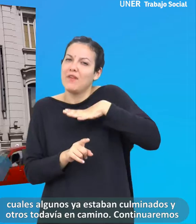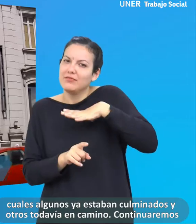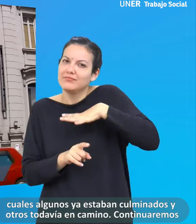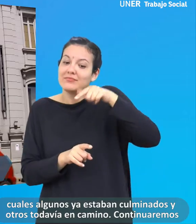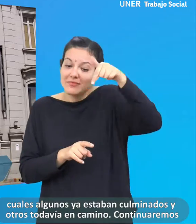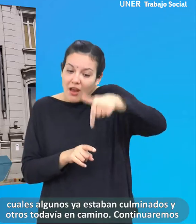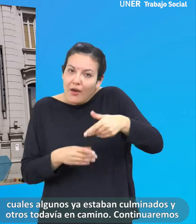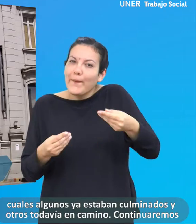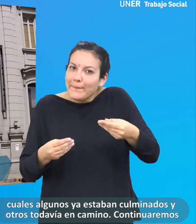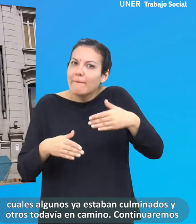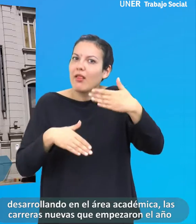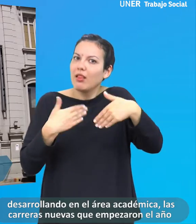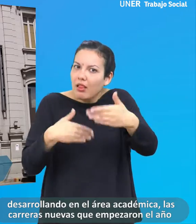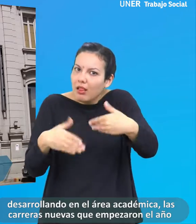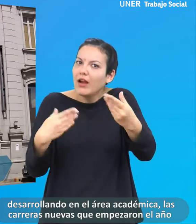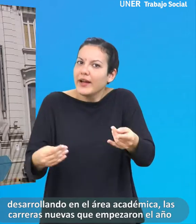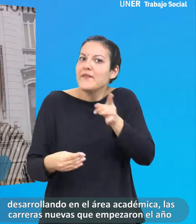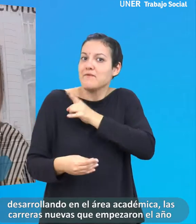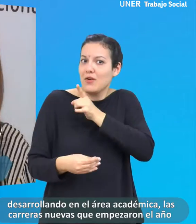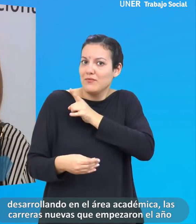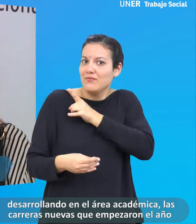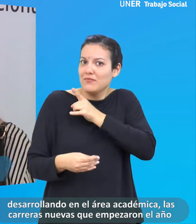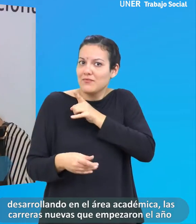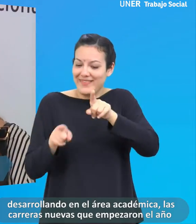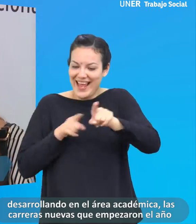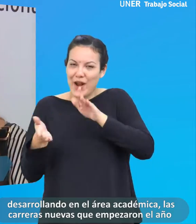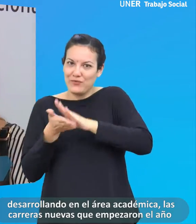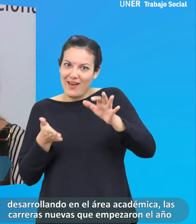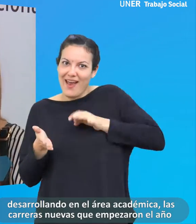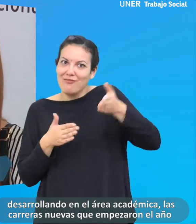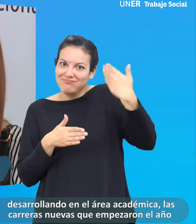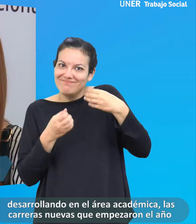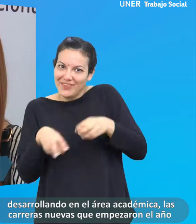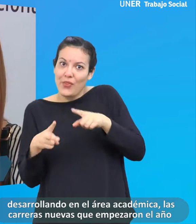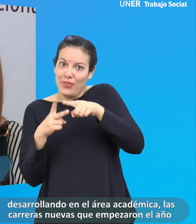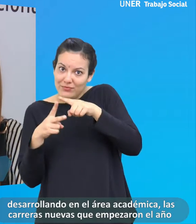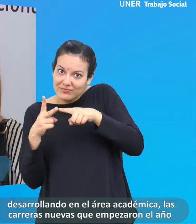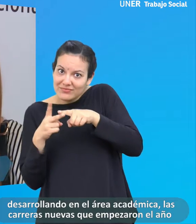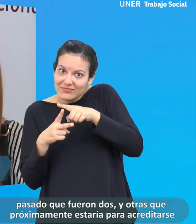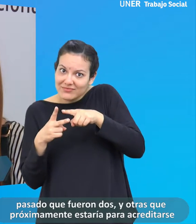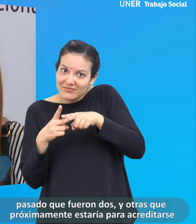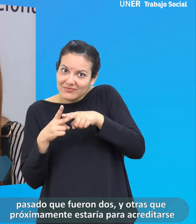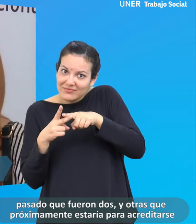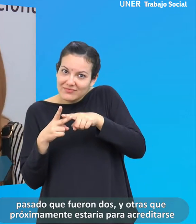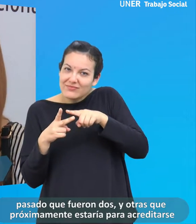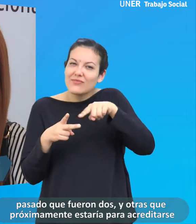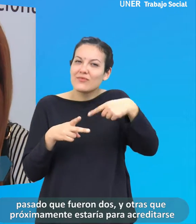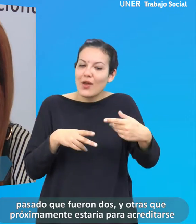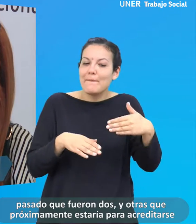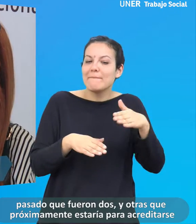Continuaremos desarrollando en el área académica las carreras nuevas que empezaron el año pasado, que fueron dos, y otra que